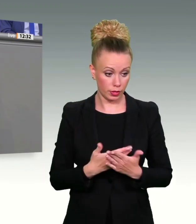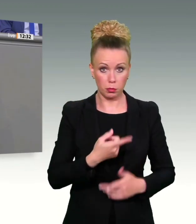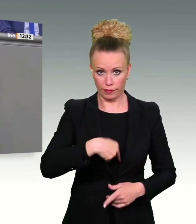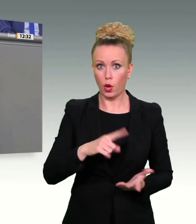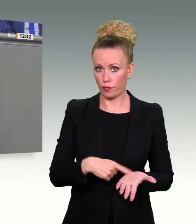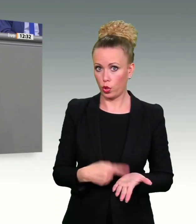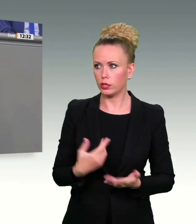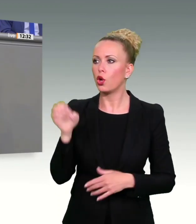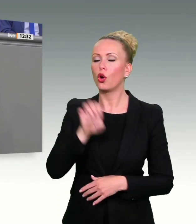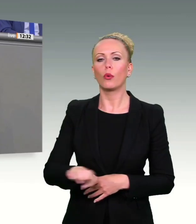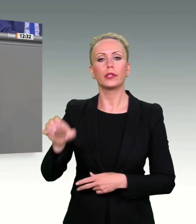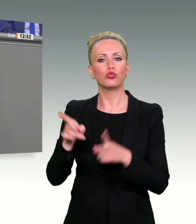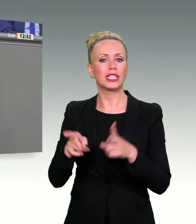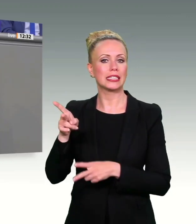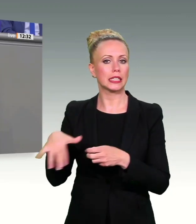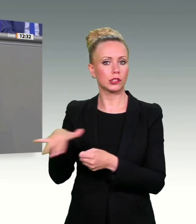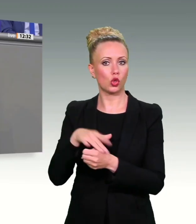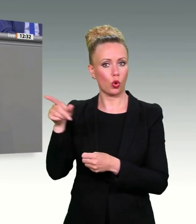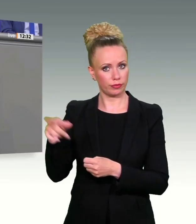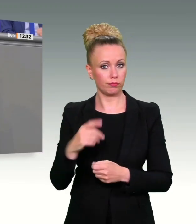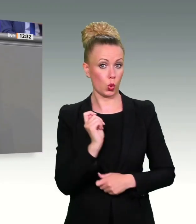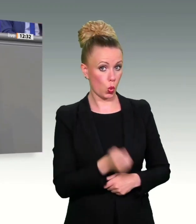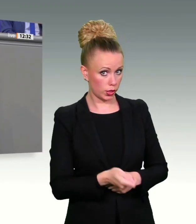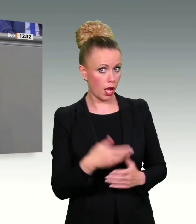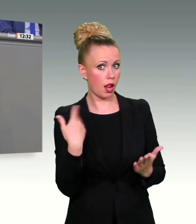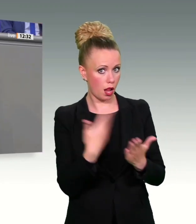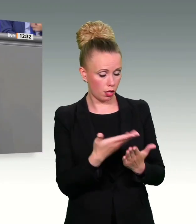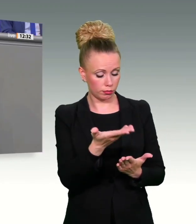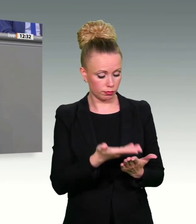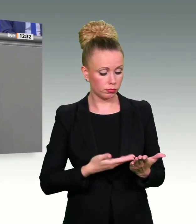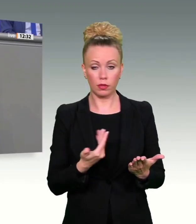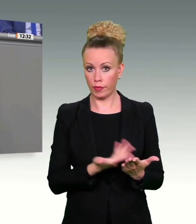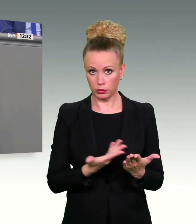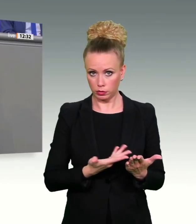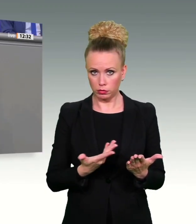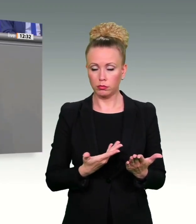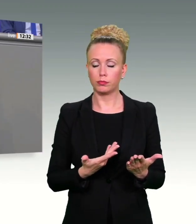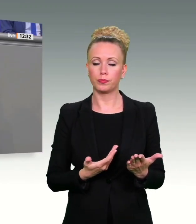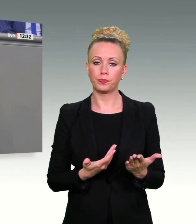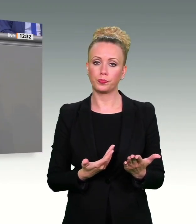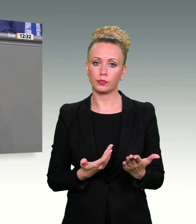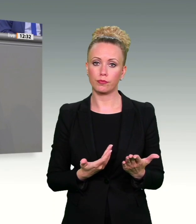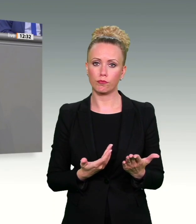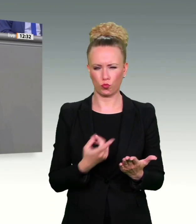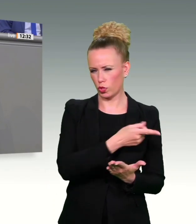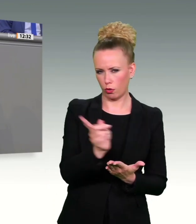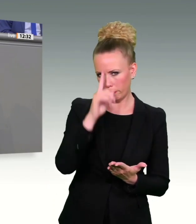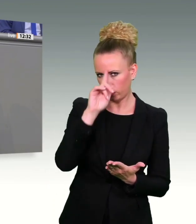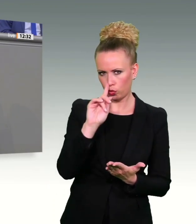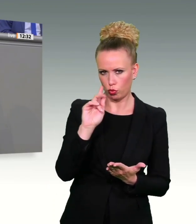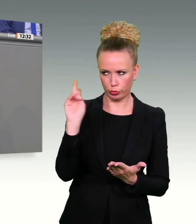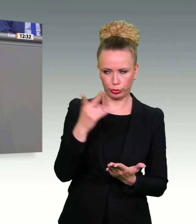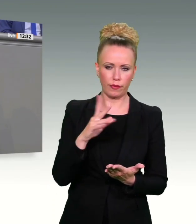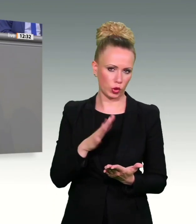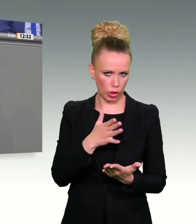hat in mehreren Urteilen, wie auch in diesem aktuellen Urteil, klargestellt, und da sind wir uns hier sicherlich alle einig, dass es sich bei